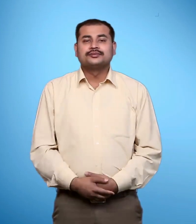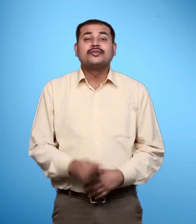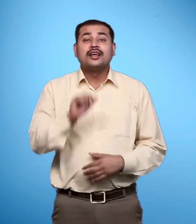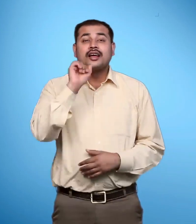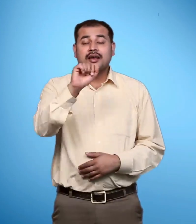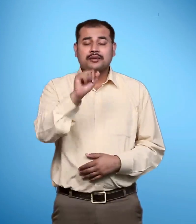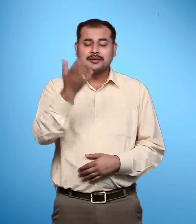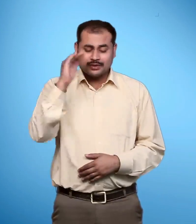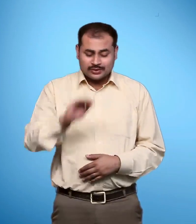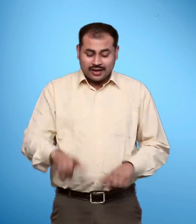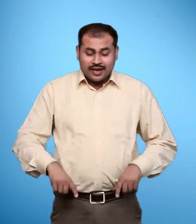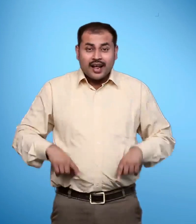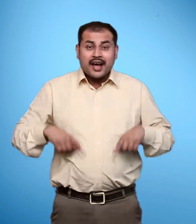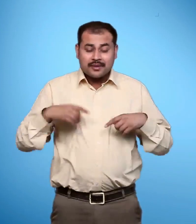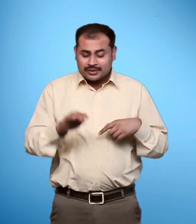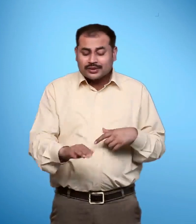अपनी दस बारा साल की जिन्दगी में